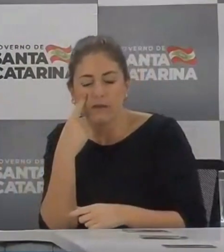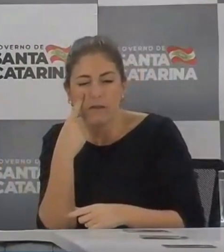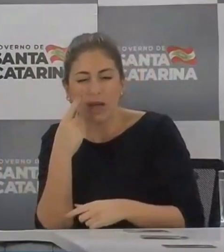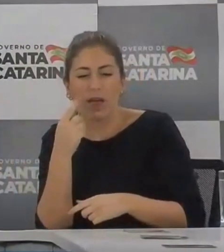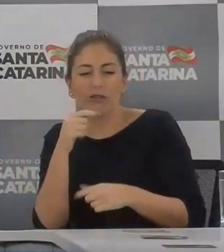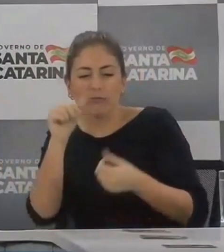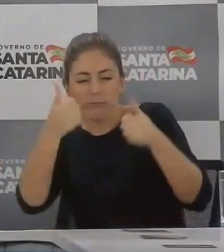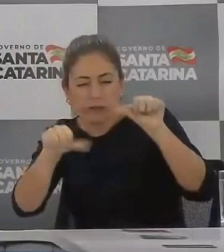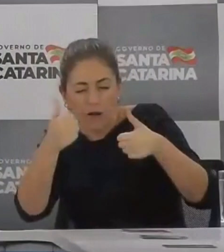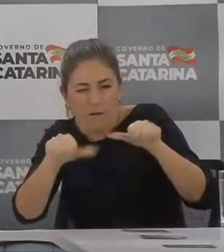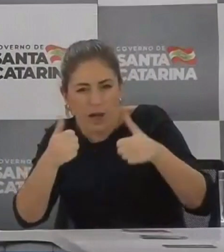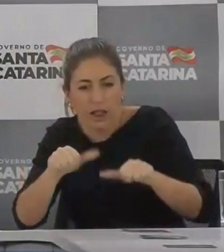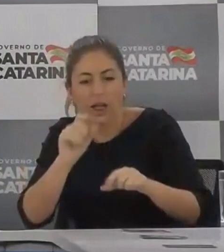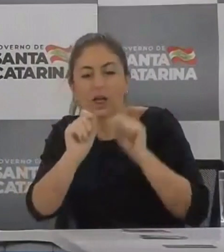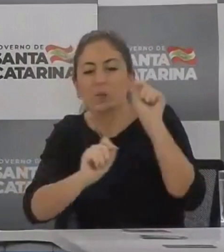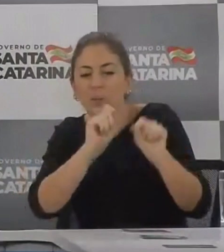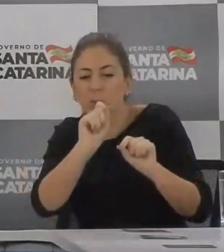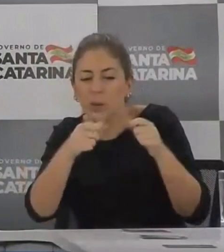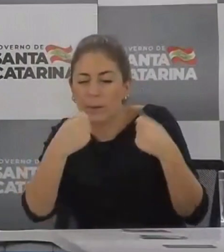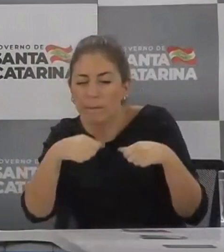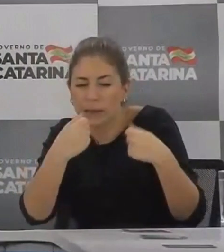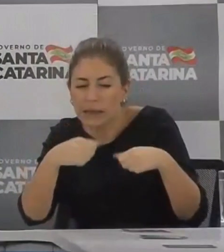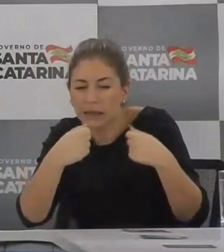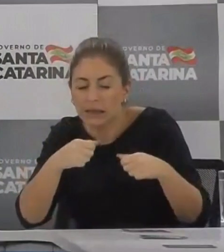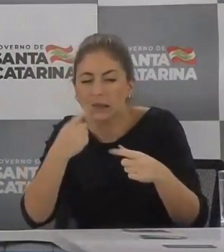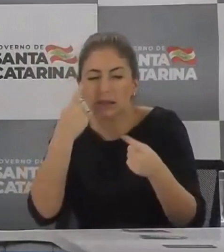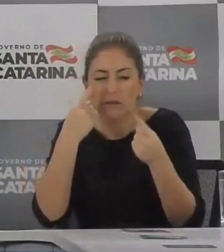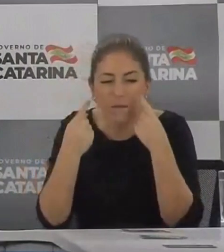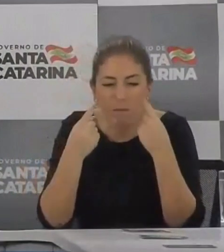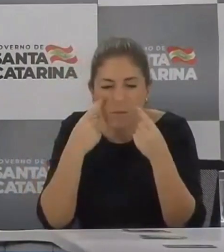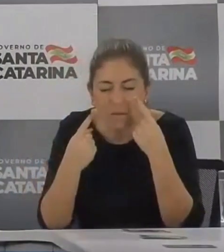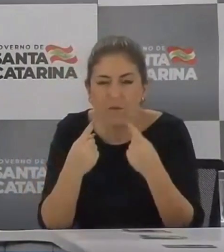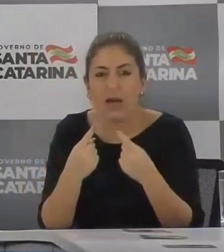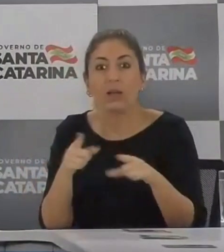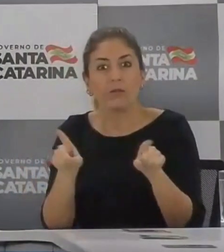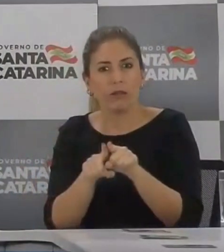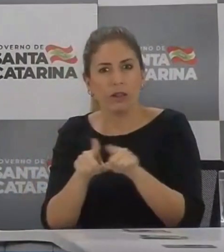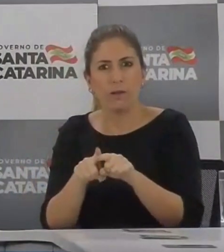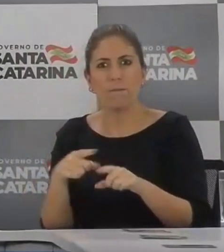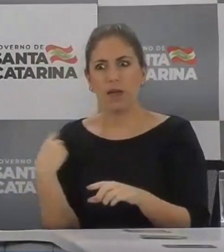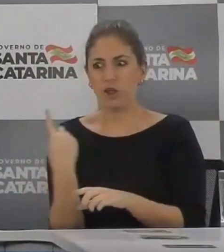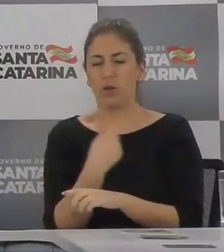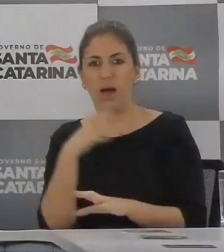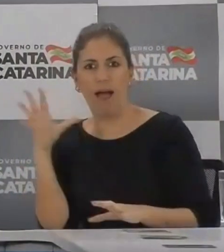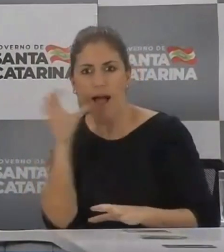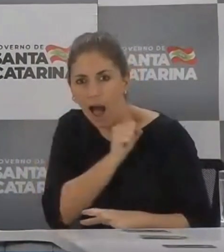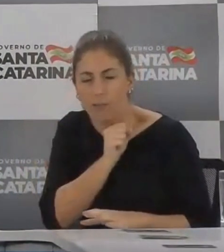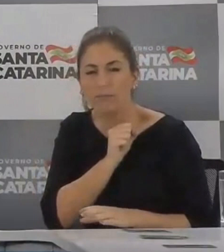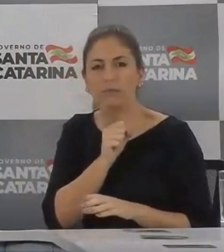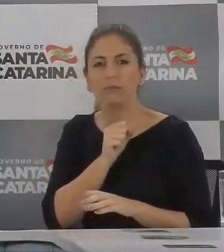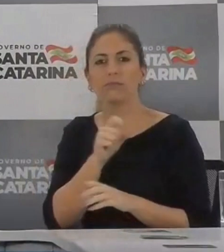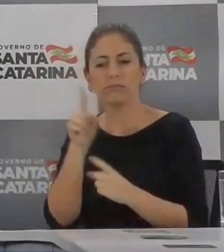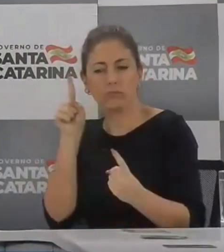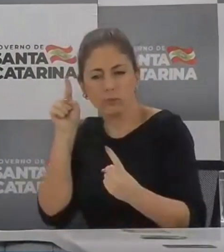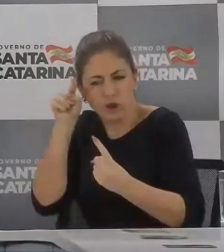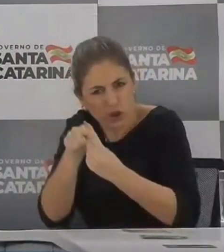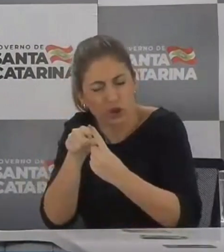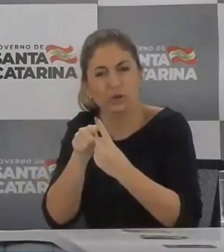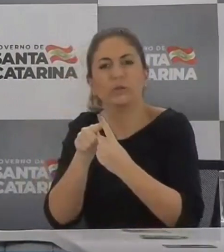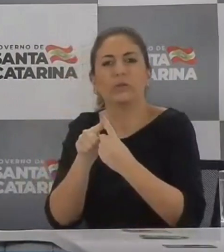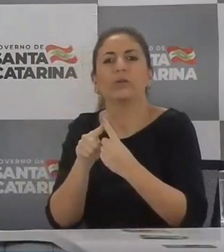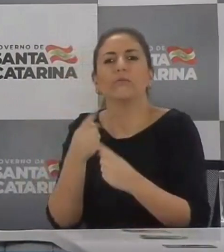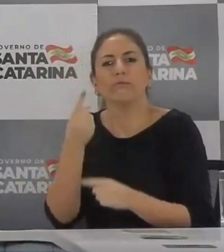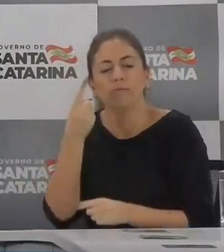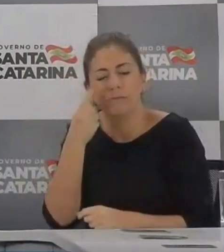Saúde, as necessidades. E isso, de forma rápida e objetiva, nós estamos alinhando uma série de possibilidades,